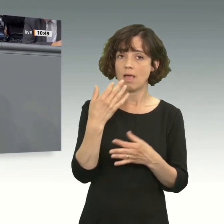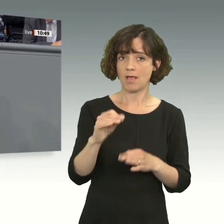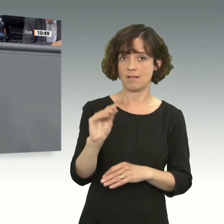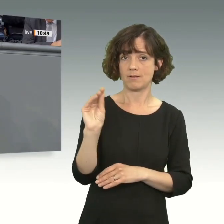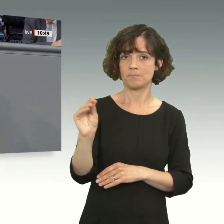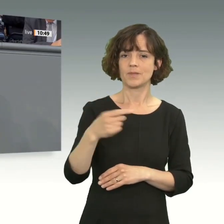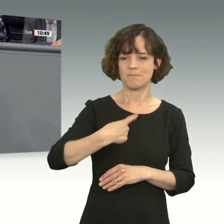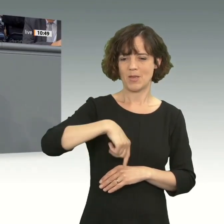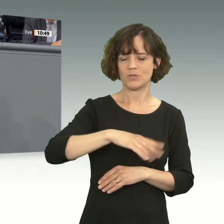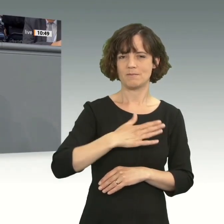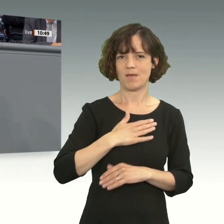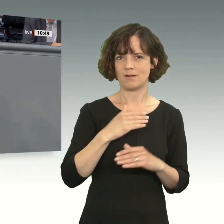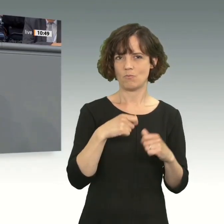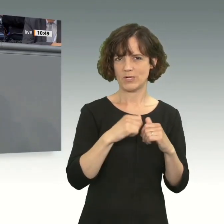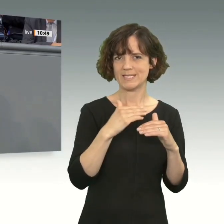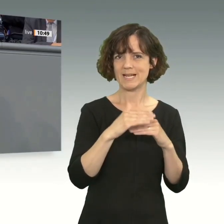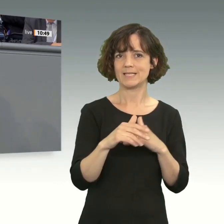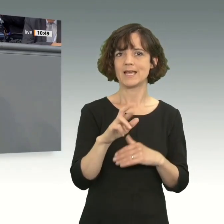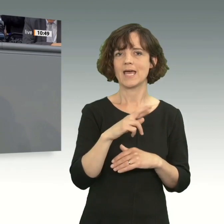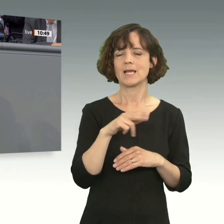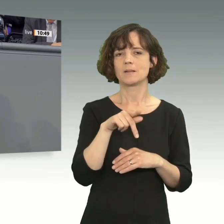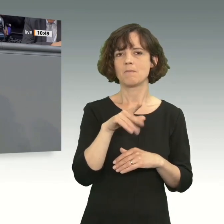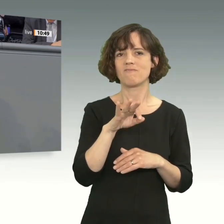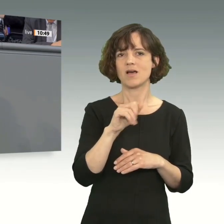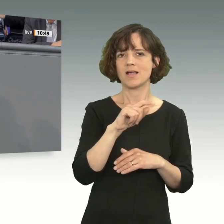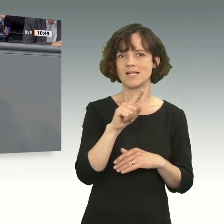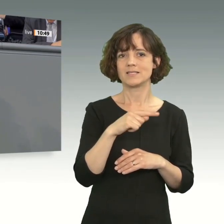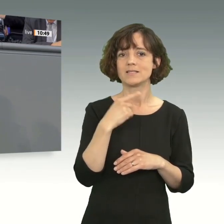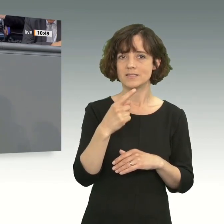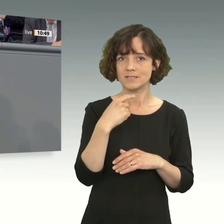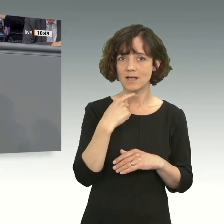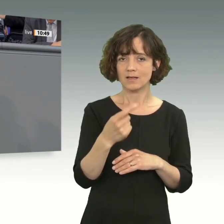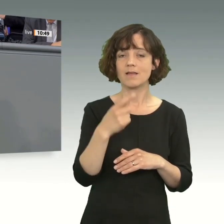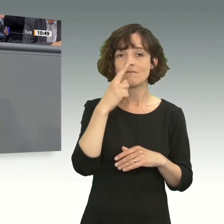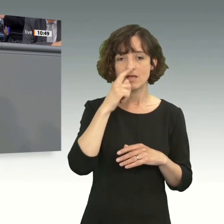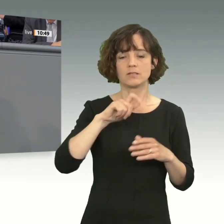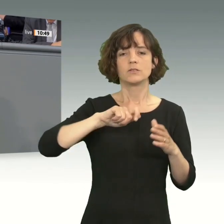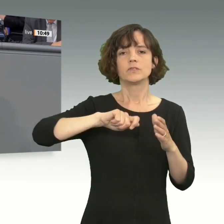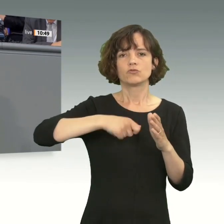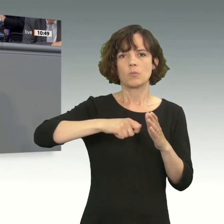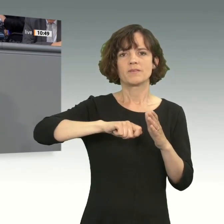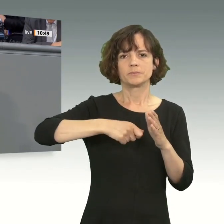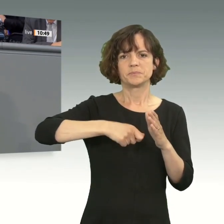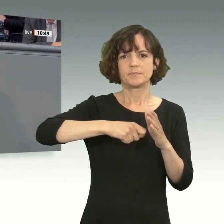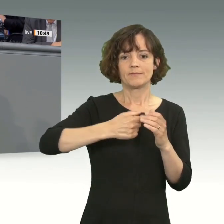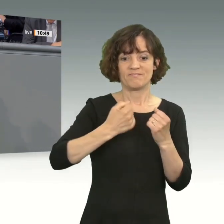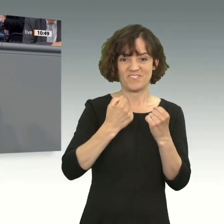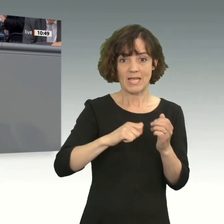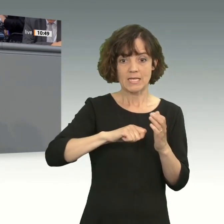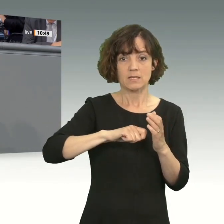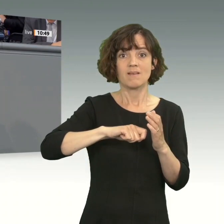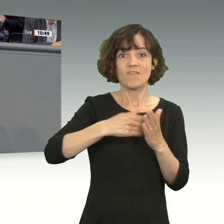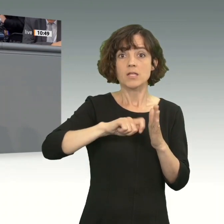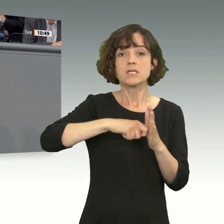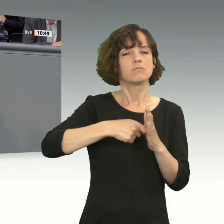man das in Rheinland-Pfalz, wie bei einer Schraube, nach Fest kommt ab. Und irgendwann ist es ab. Und wir sollten darauf achten,